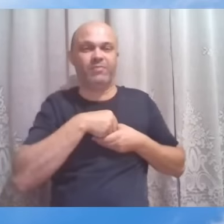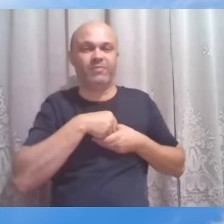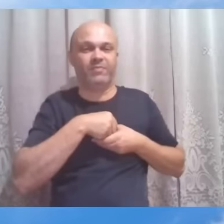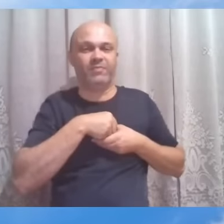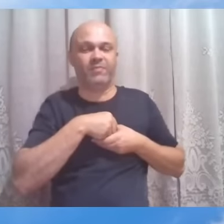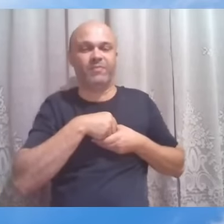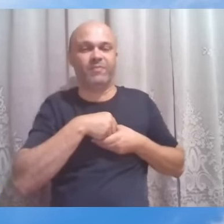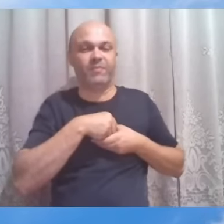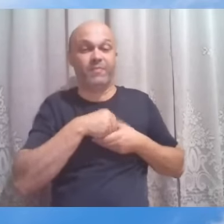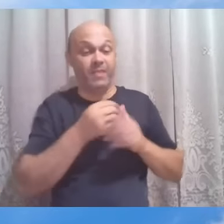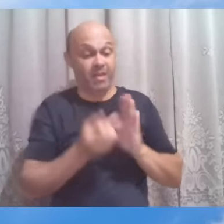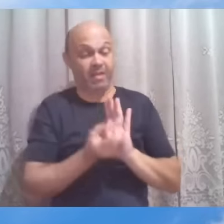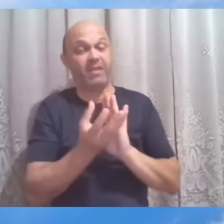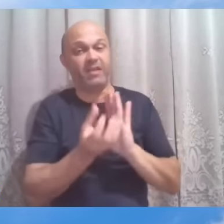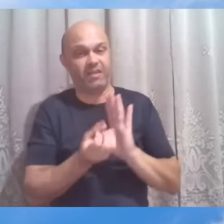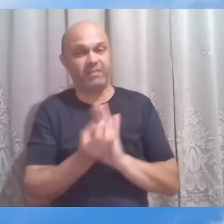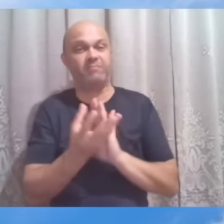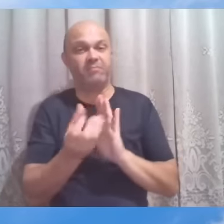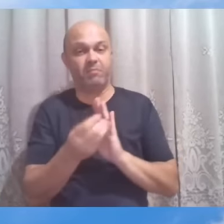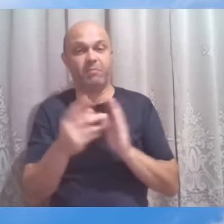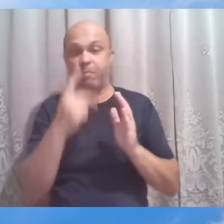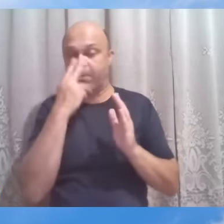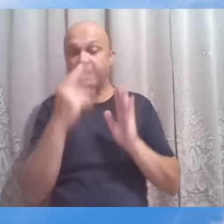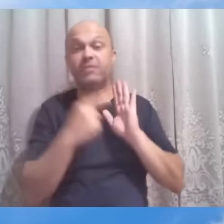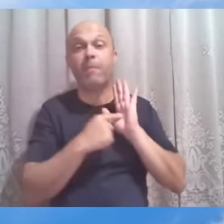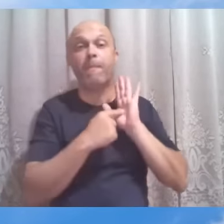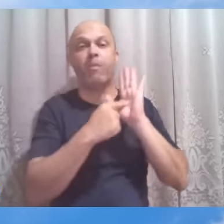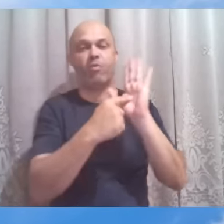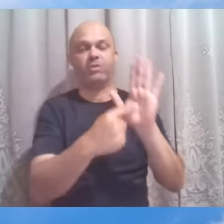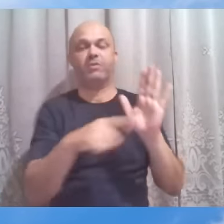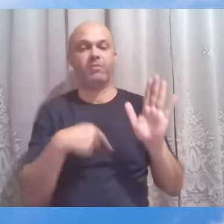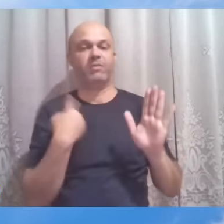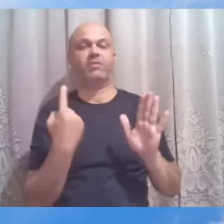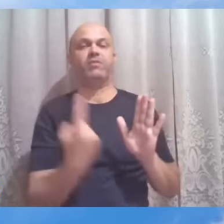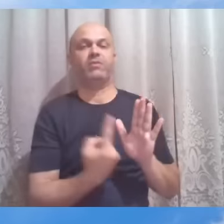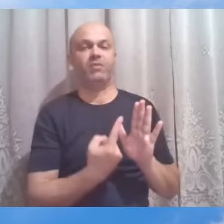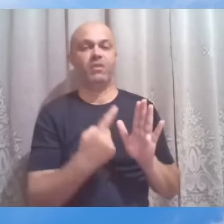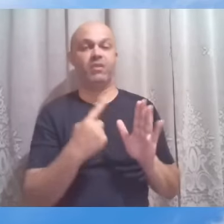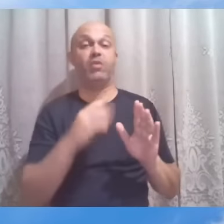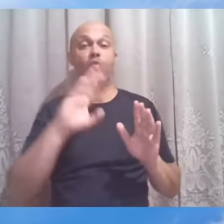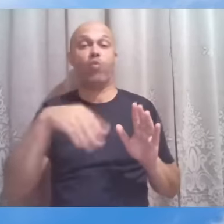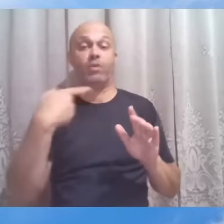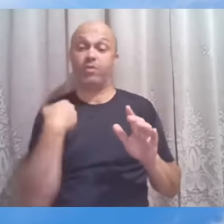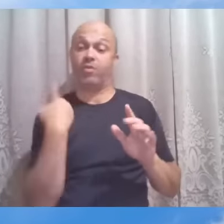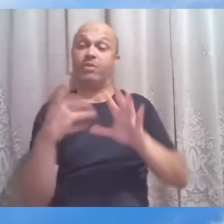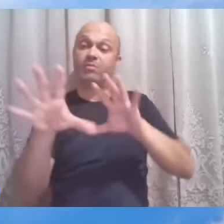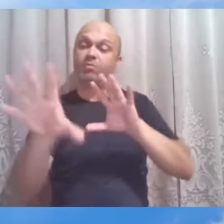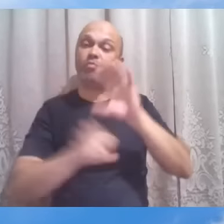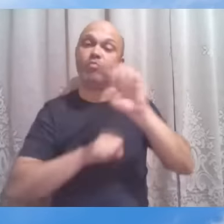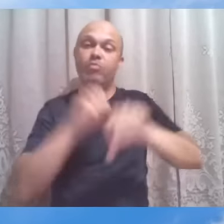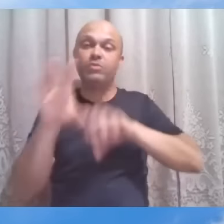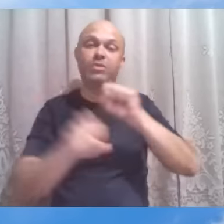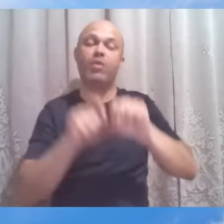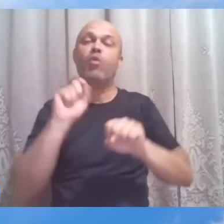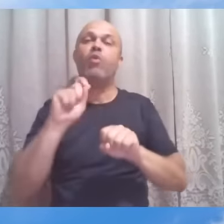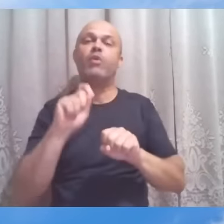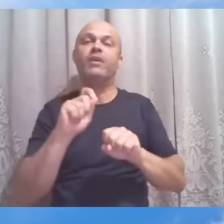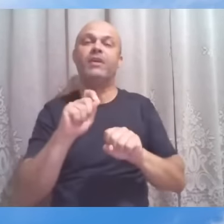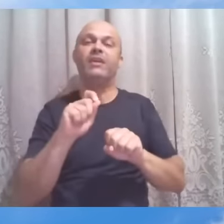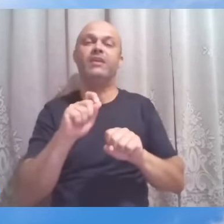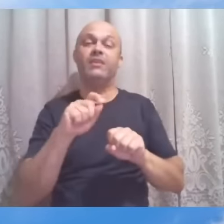O Evangelho se nos revela na medida em que buscamos ofertar a ele o que de melhor nós temos.